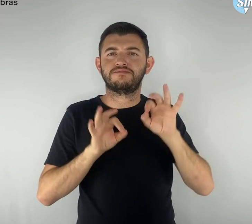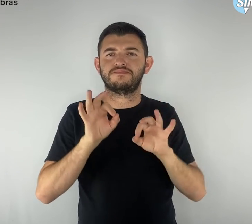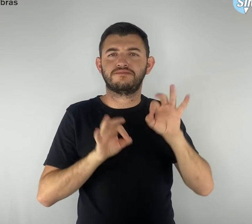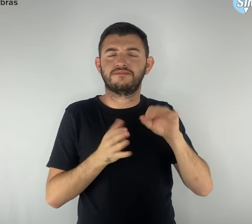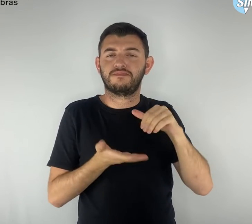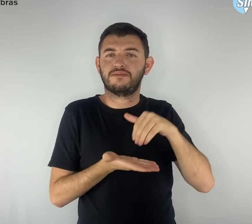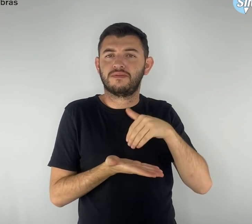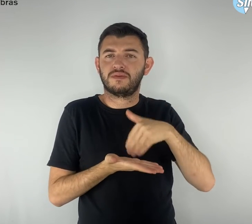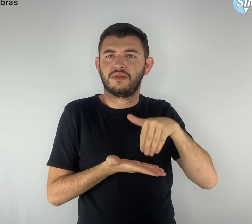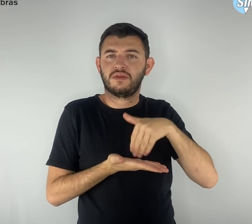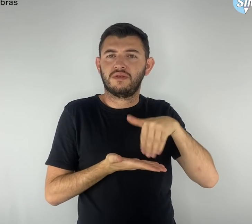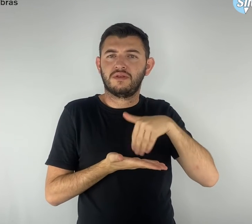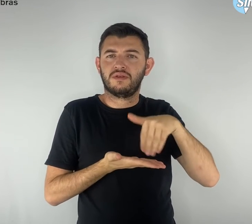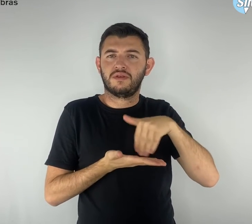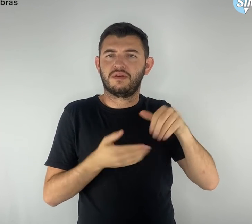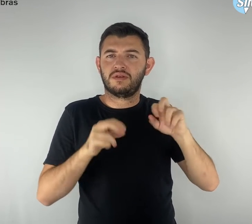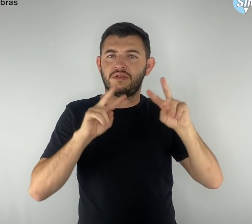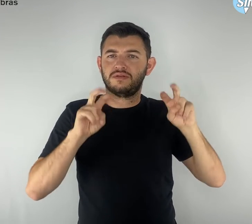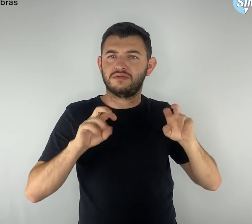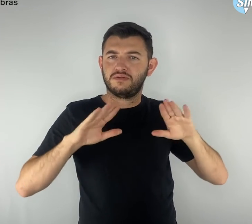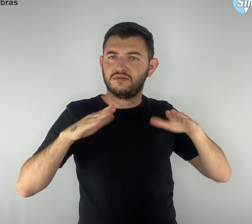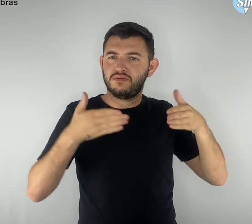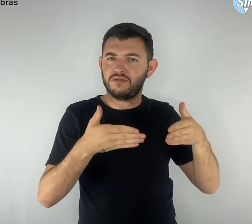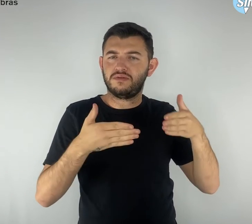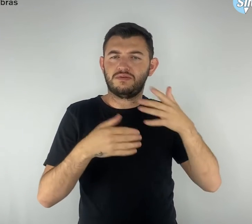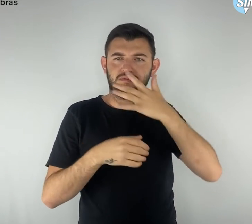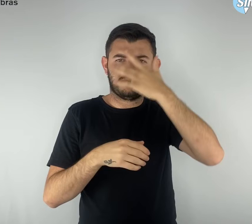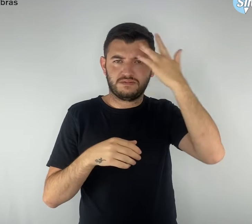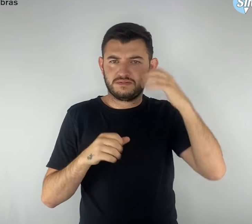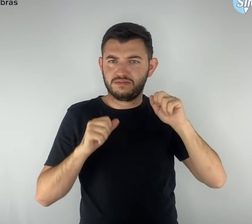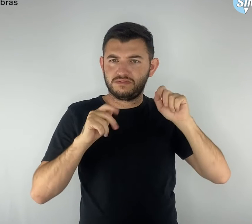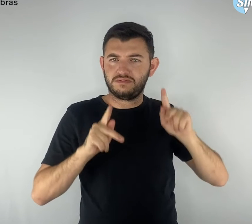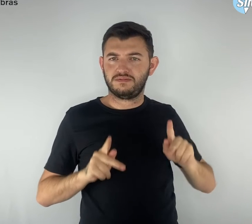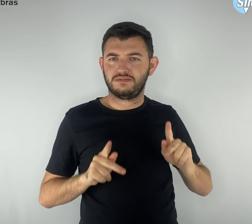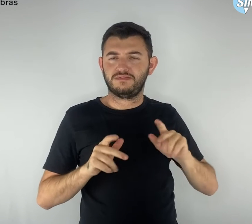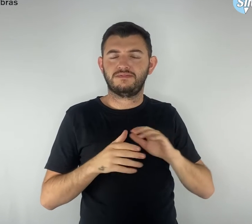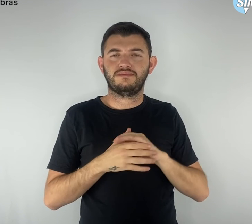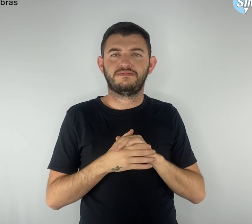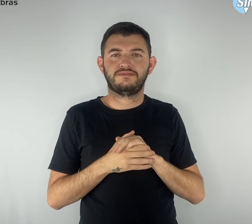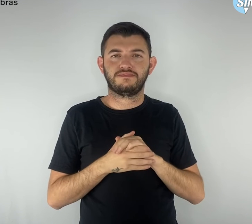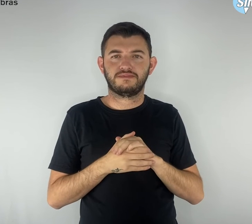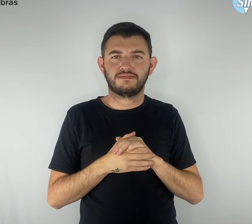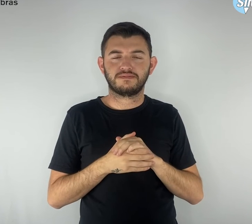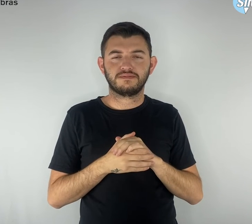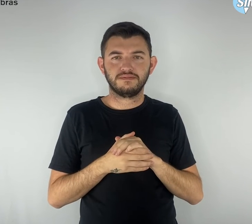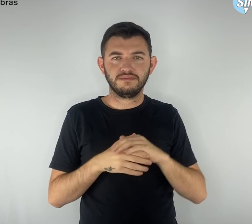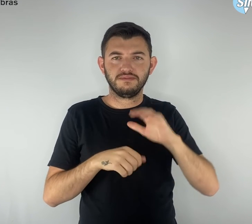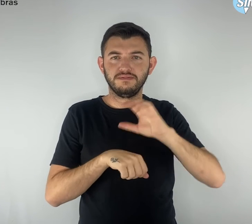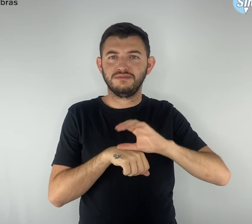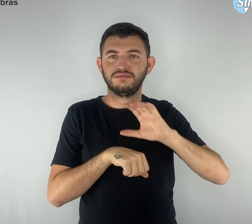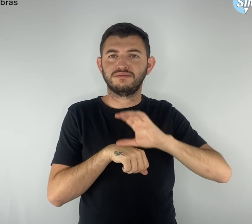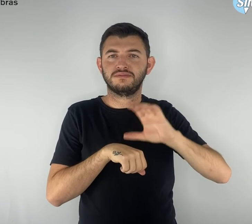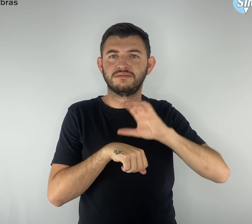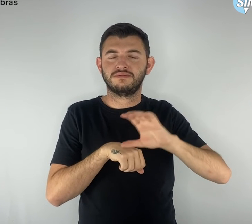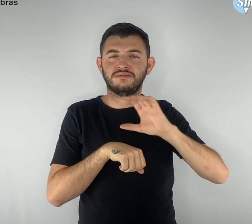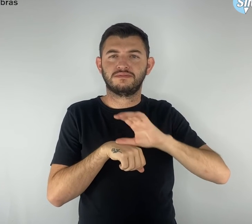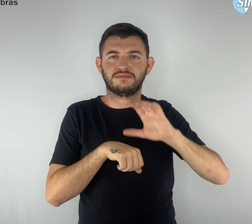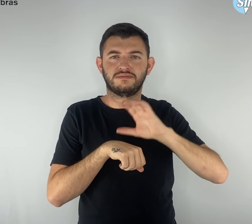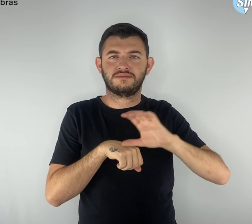Assuntos dos Aposentados. Nesta edição, foram ministradas uma oficina de hortas